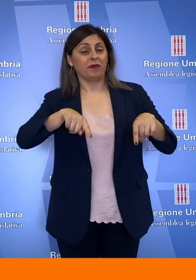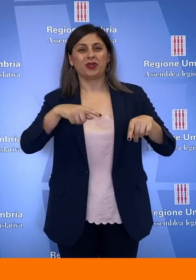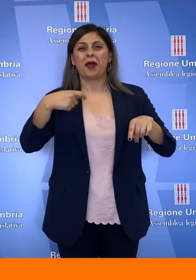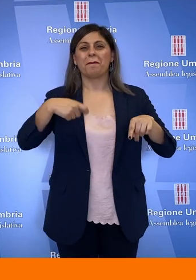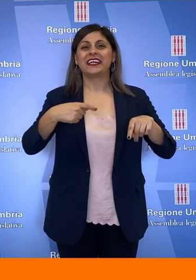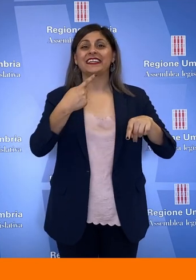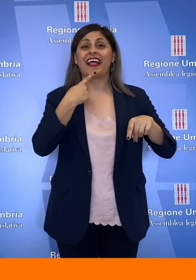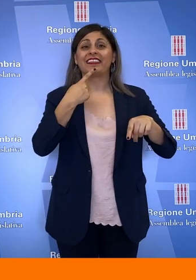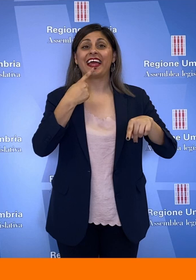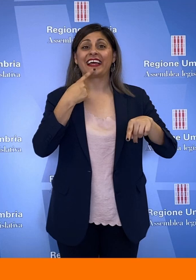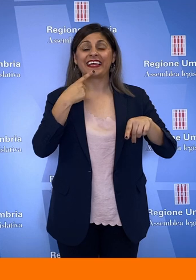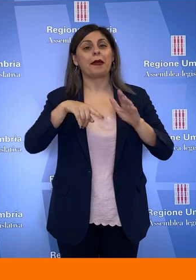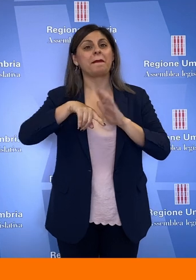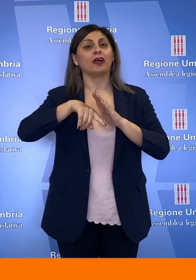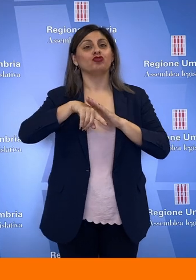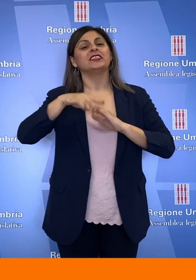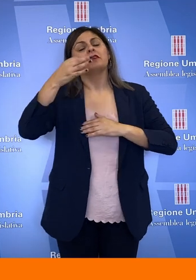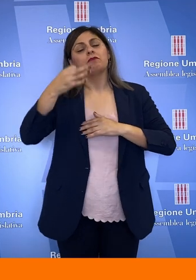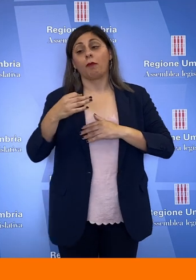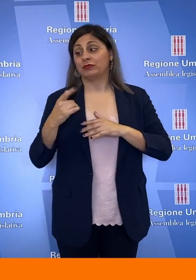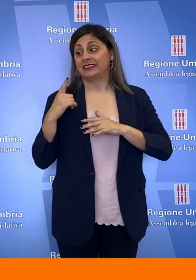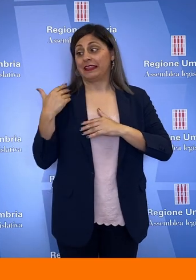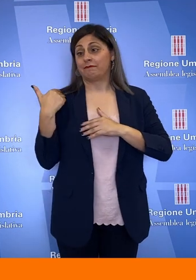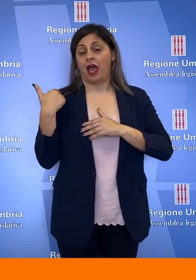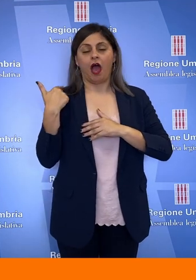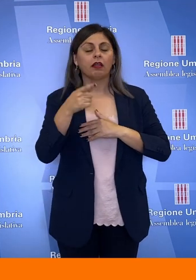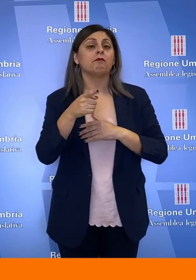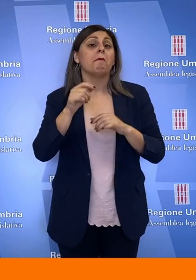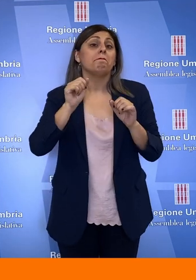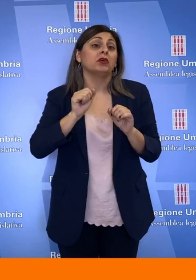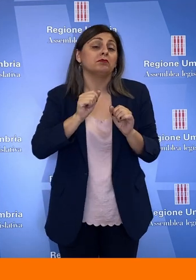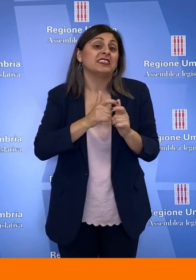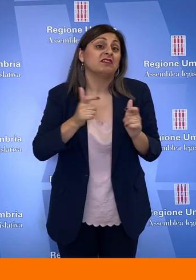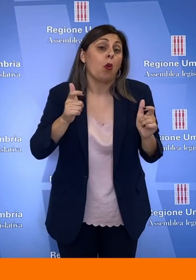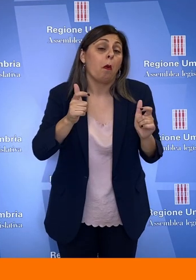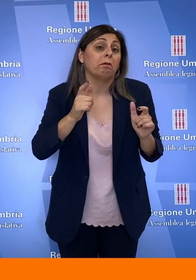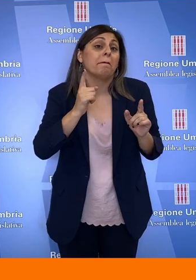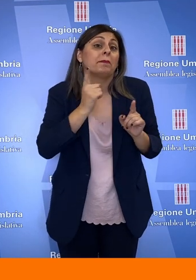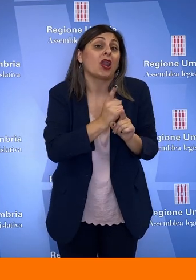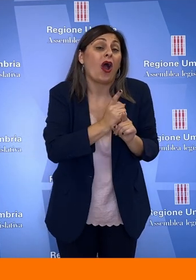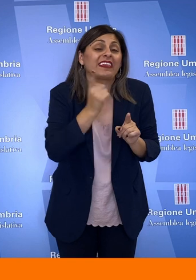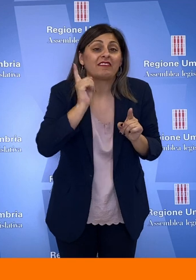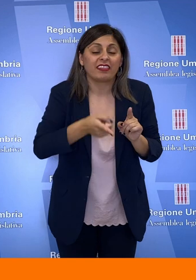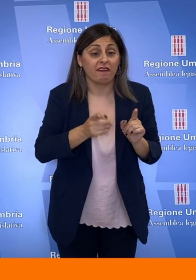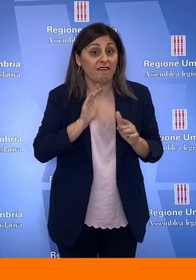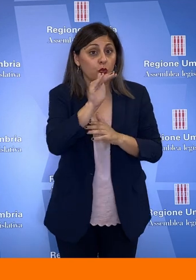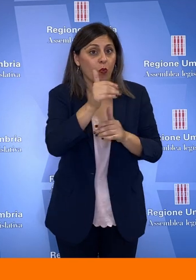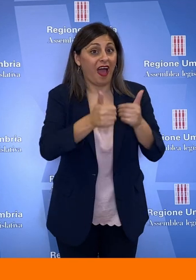Valerio Mancini nelle ultimissime settimane, i possibili sviluppi e prerogative in merito alla futura gara del trasporto pubblico locale.